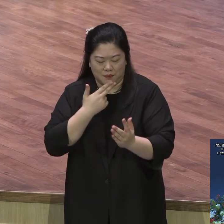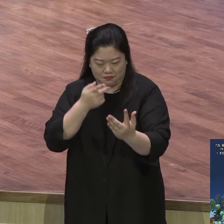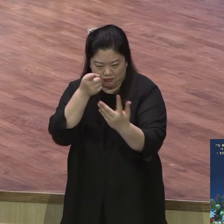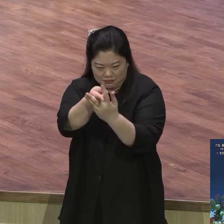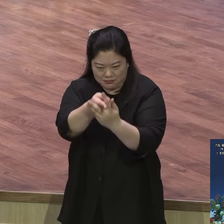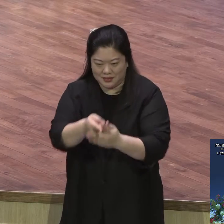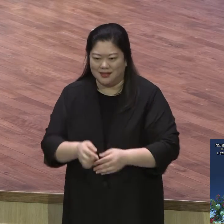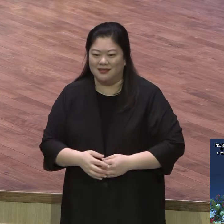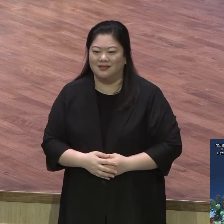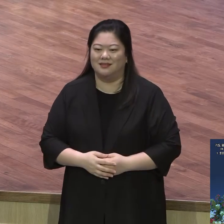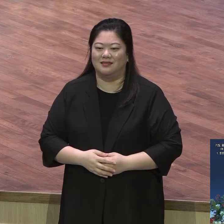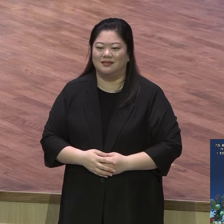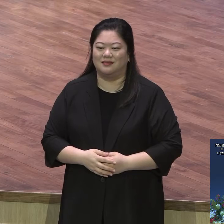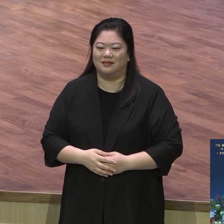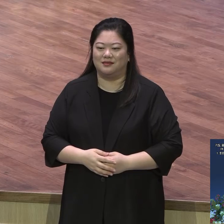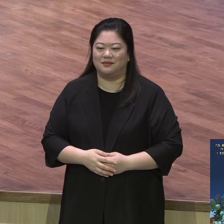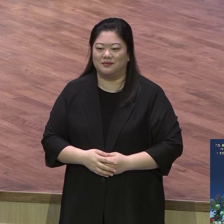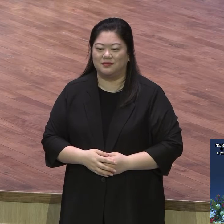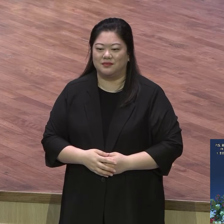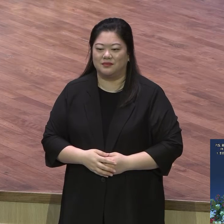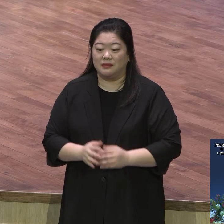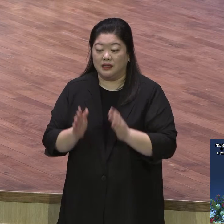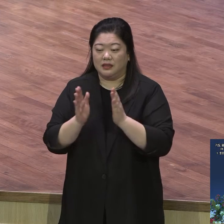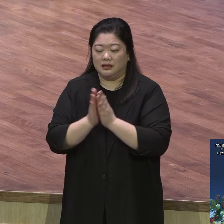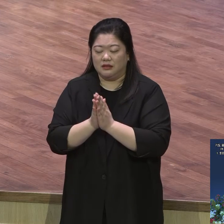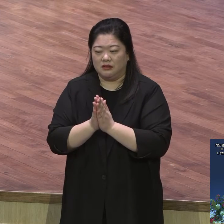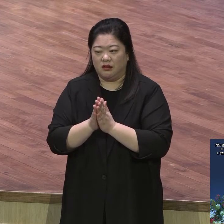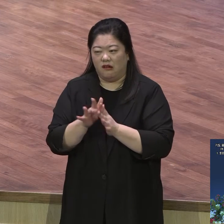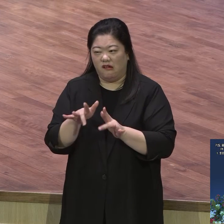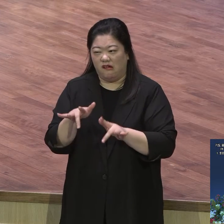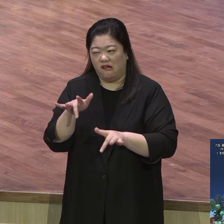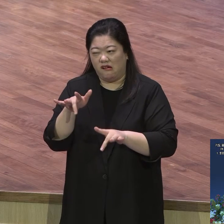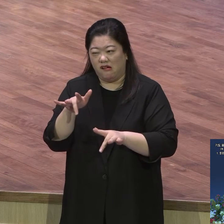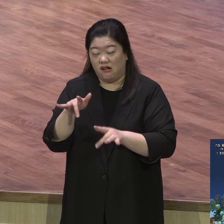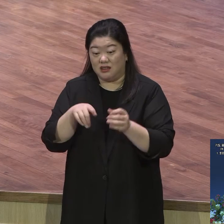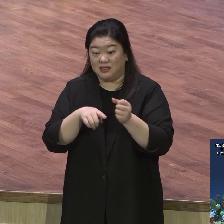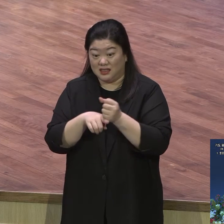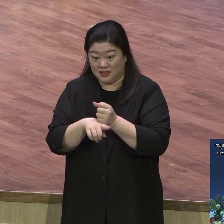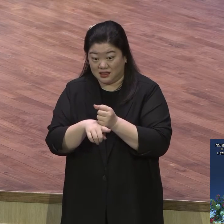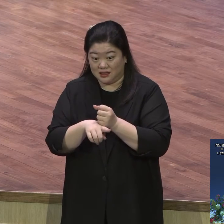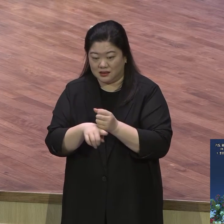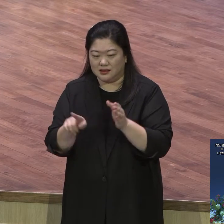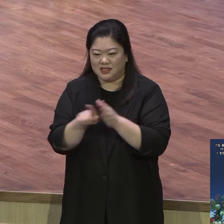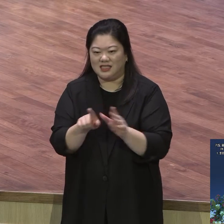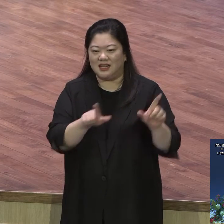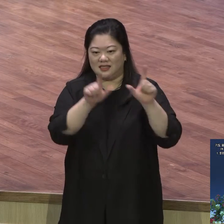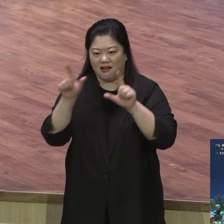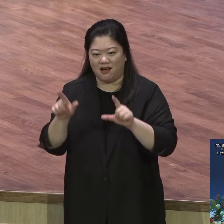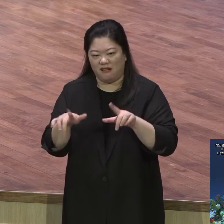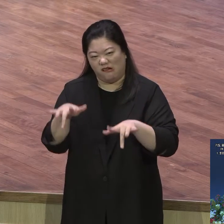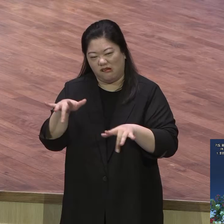어색하고 그러니까 예 신앙생활 자체가 어색한 거예요 자 여러분 오늘부터